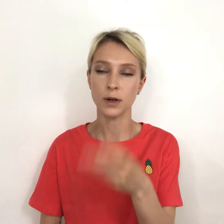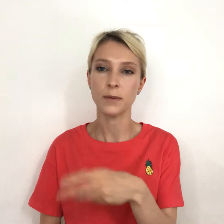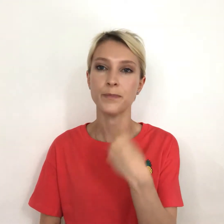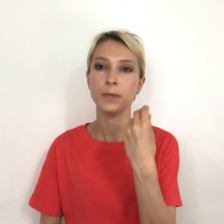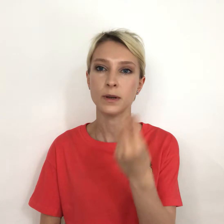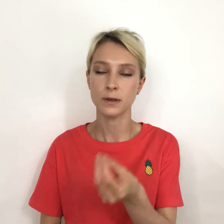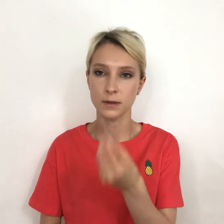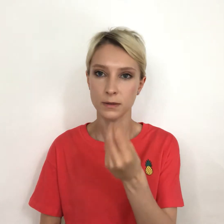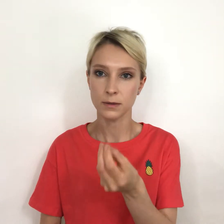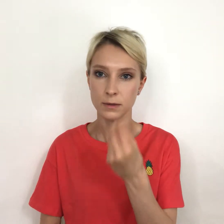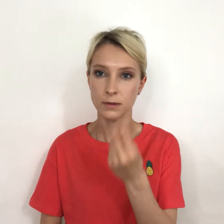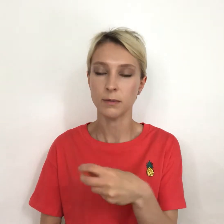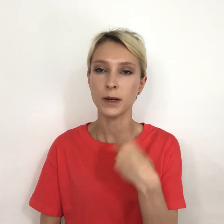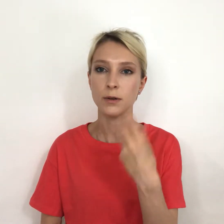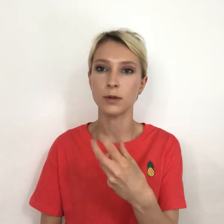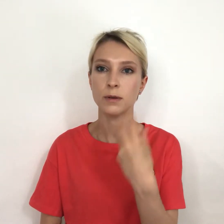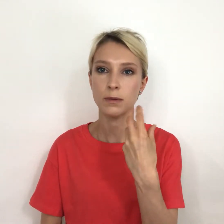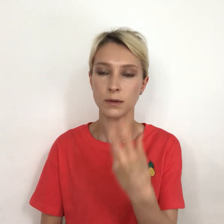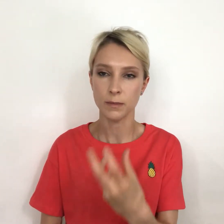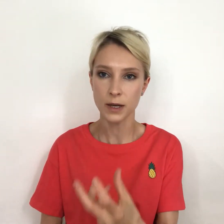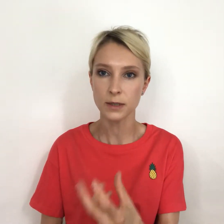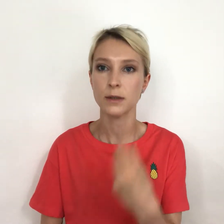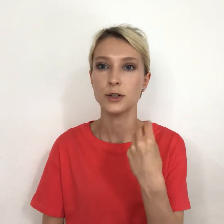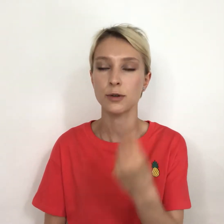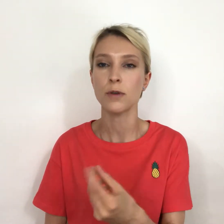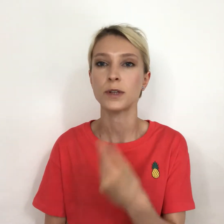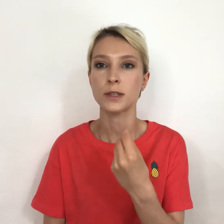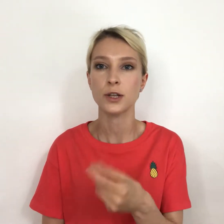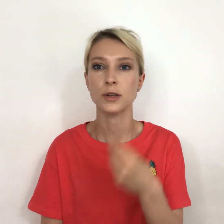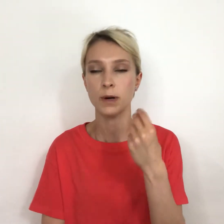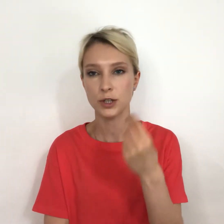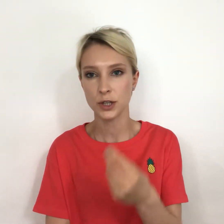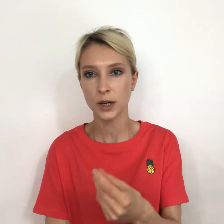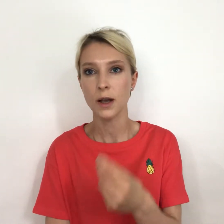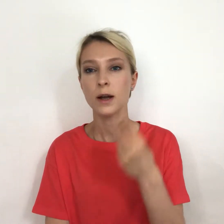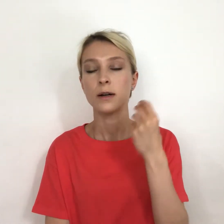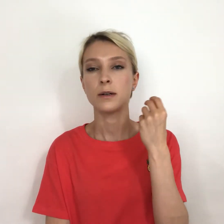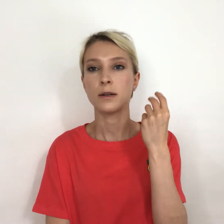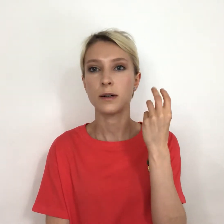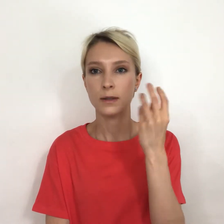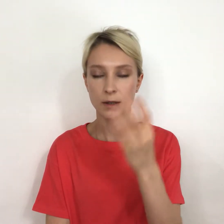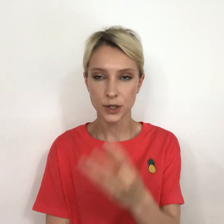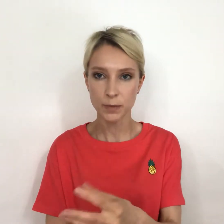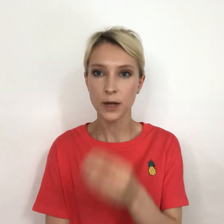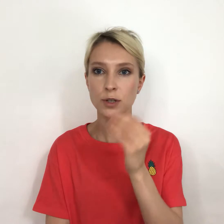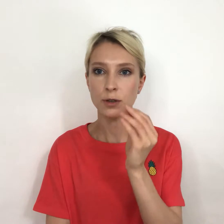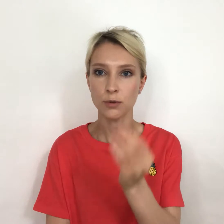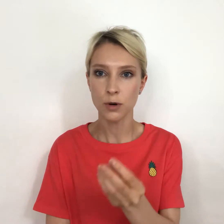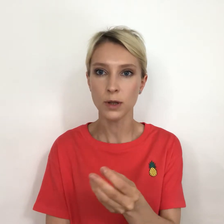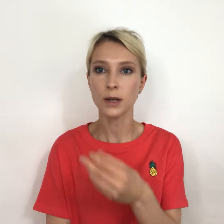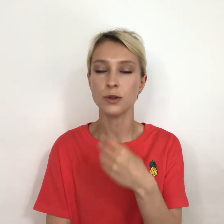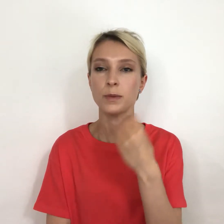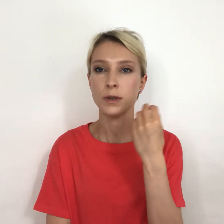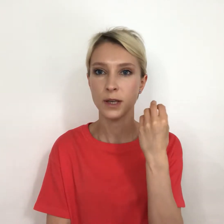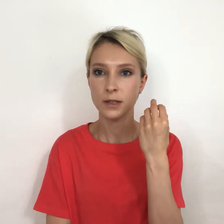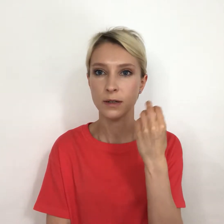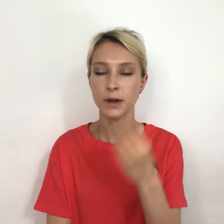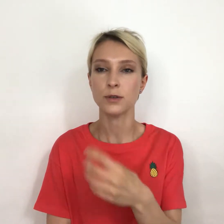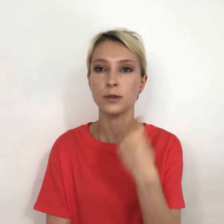молекулы масел, жиров, достаточно большие. Расщепляются они долго, особенно если говорить о